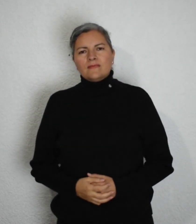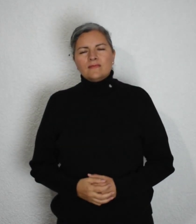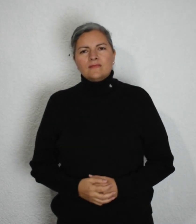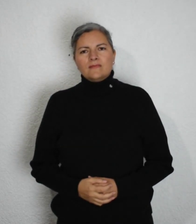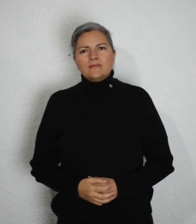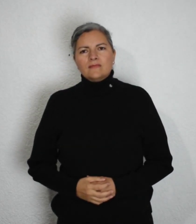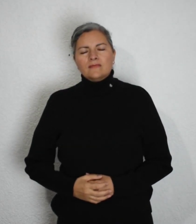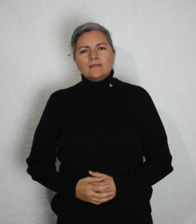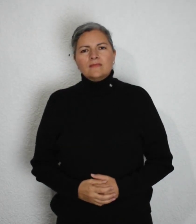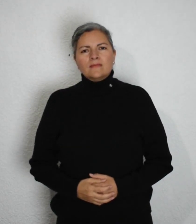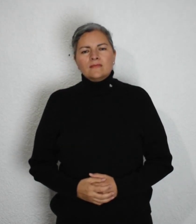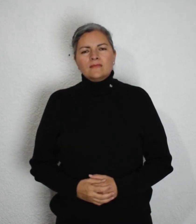Muerte Muerte